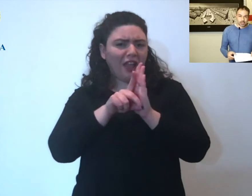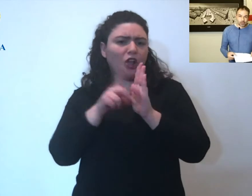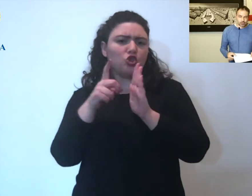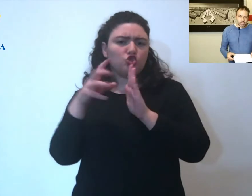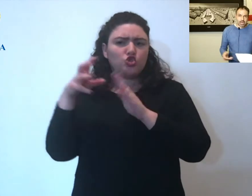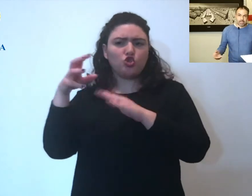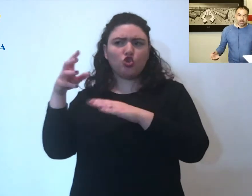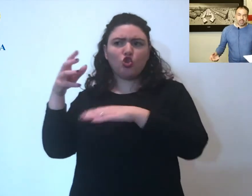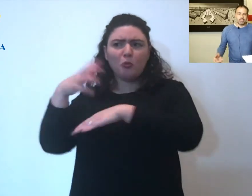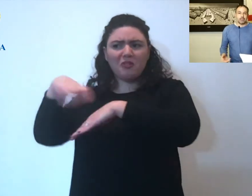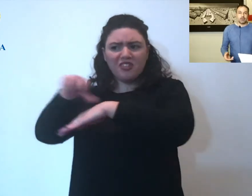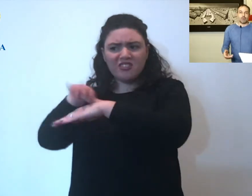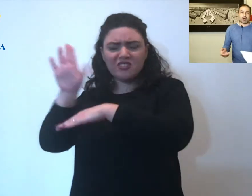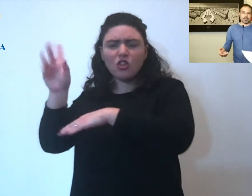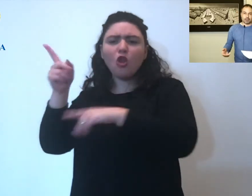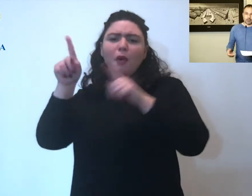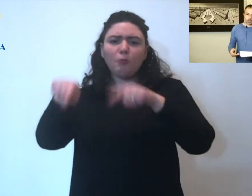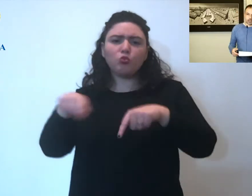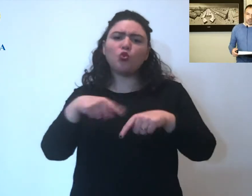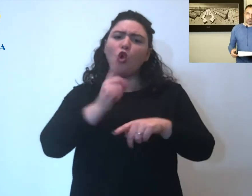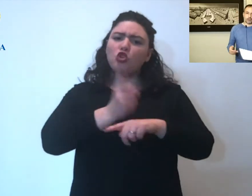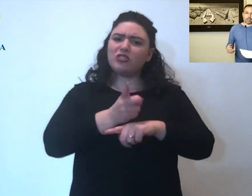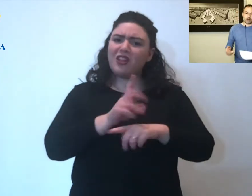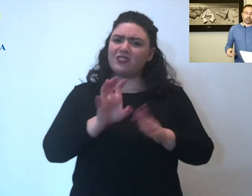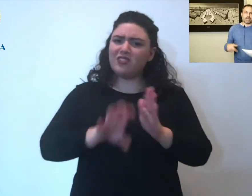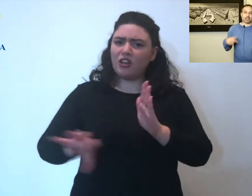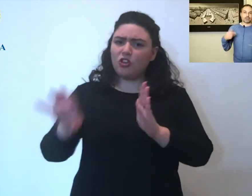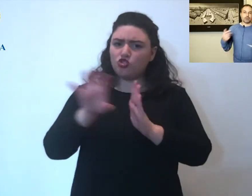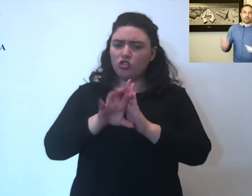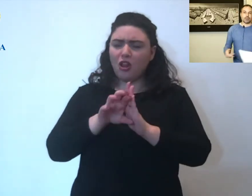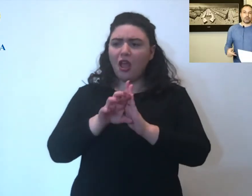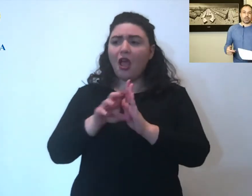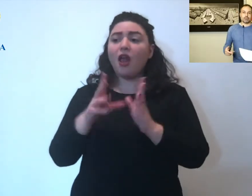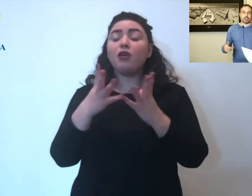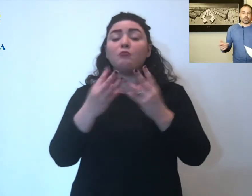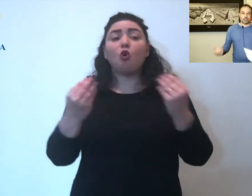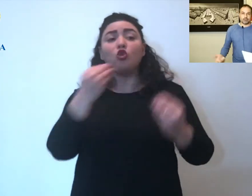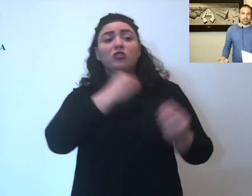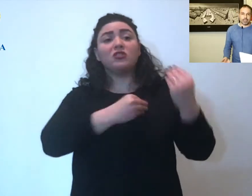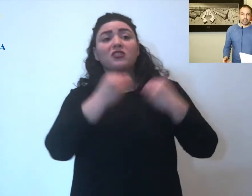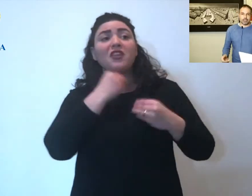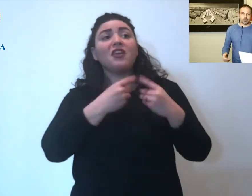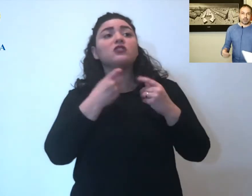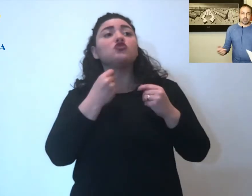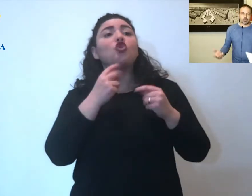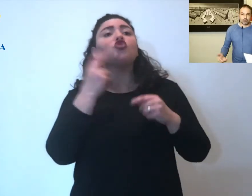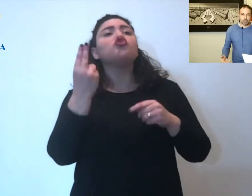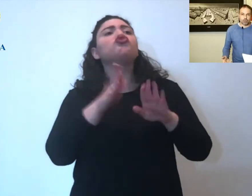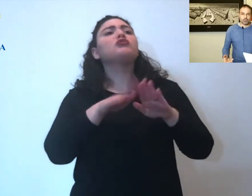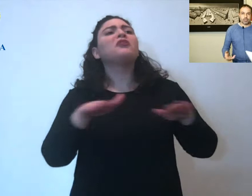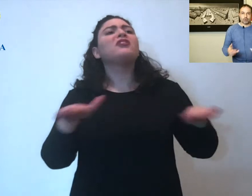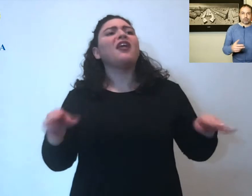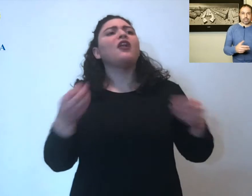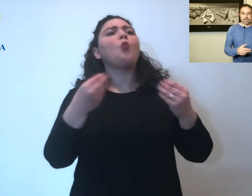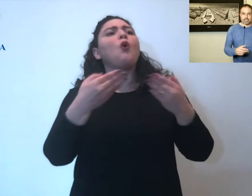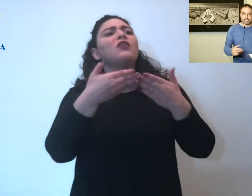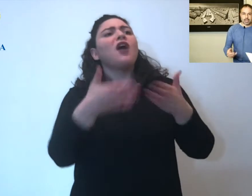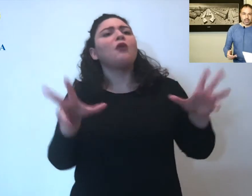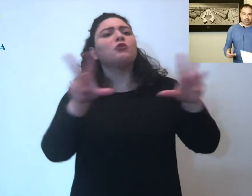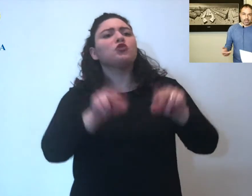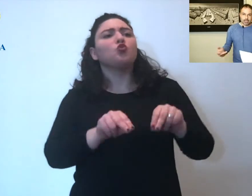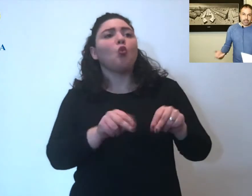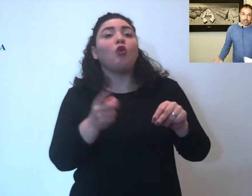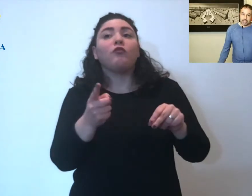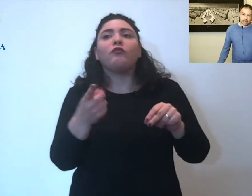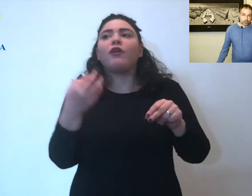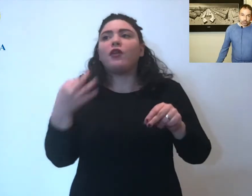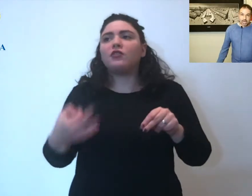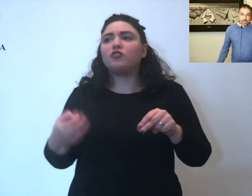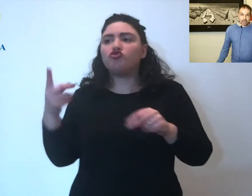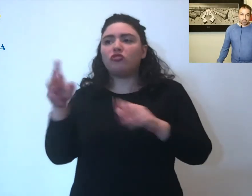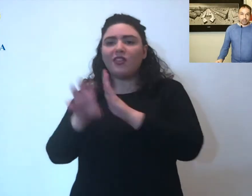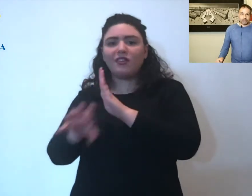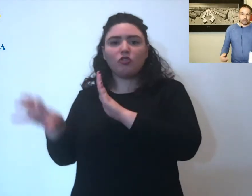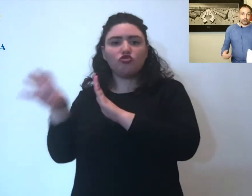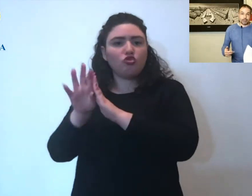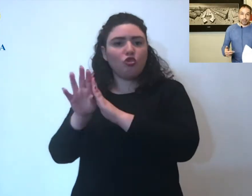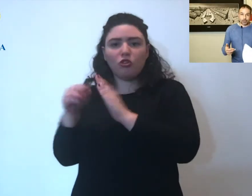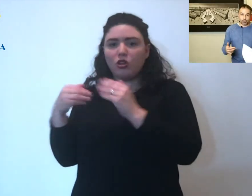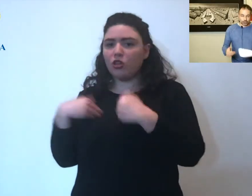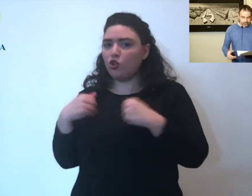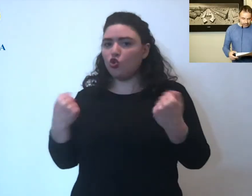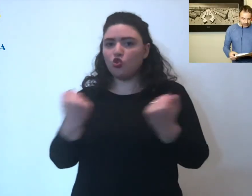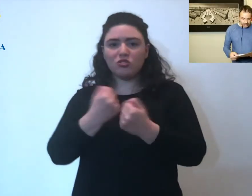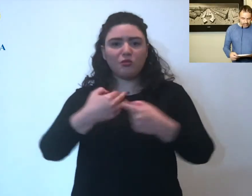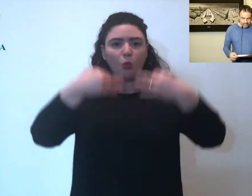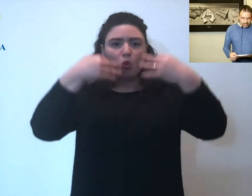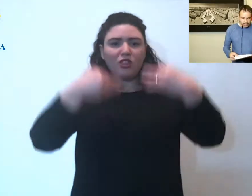ordinanze regionali. Quanti in questi giorni mi hanno chiesto quando riapriti i cimiteri, i cimiteri sono chiusi da un'ordinanza regionale quindi